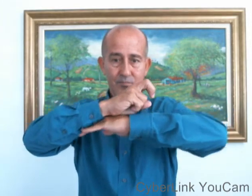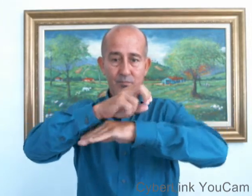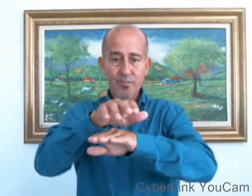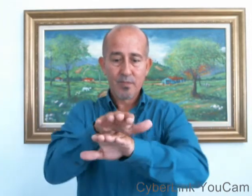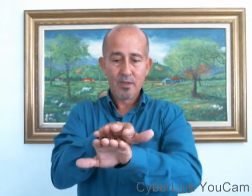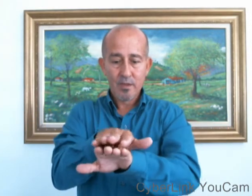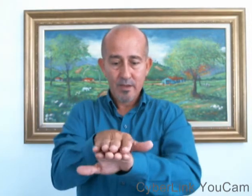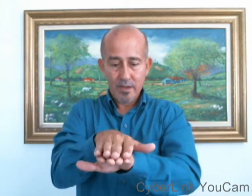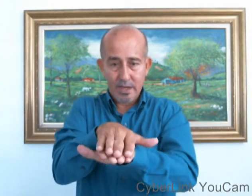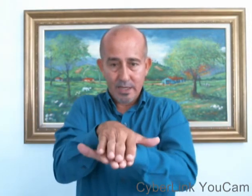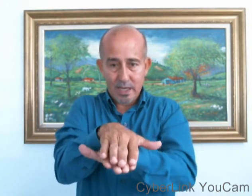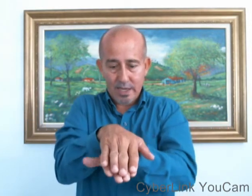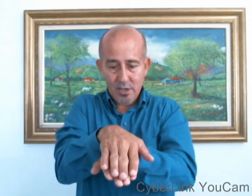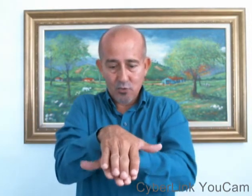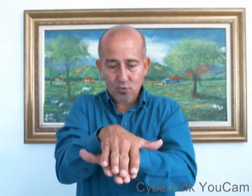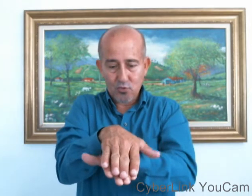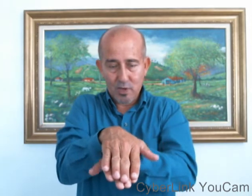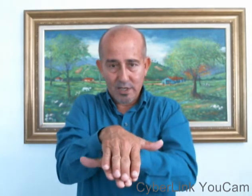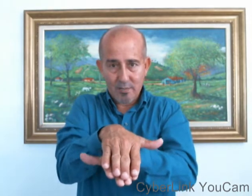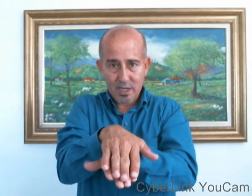El caray o tortuga de mar.